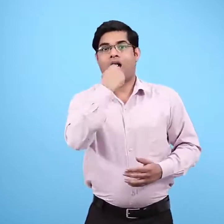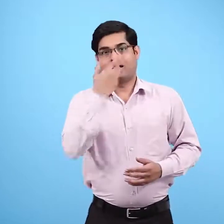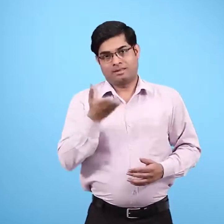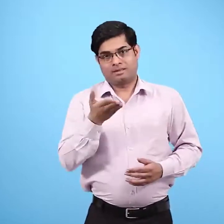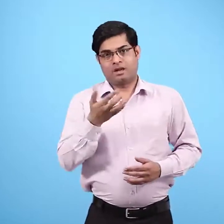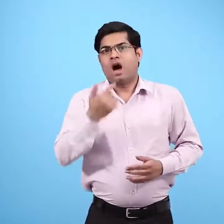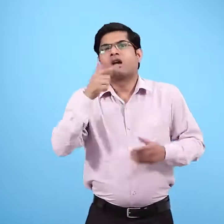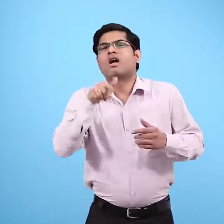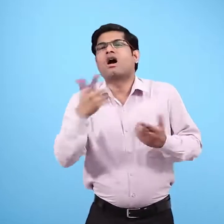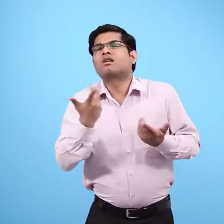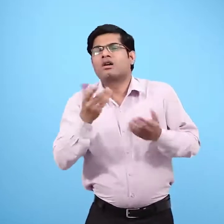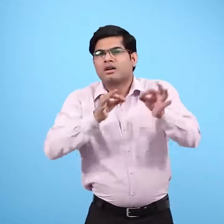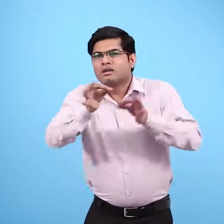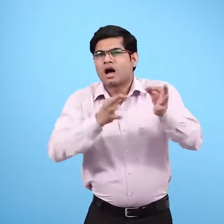तो तुम कैसे समझाओगे